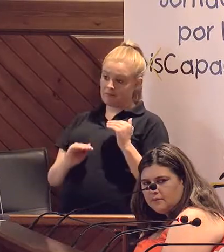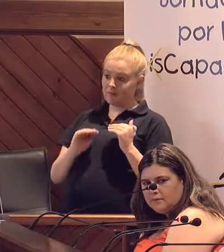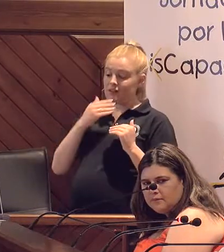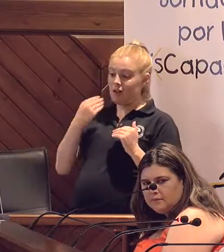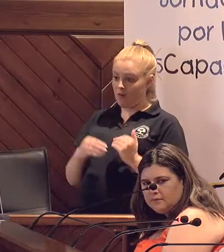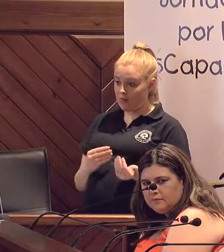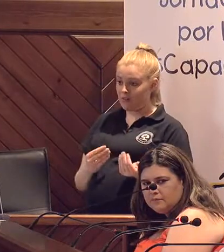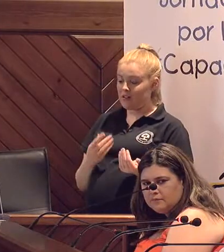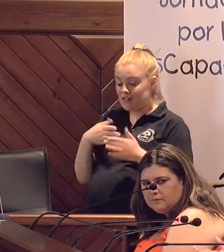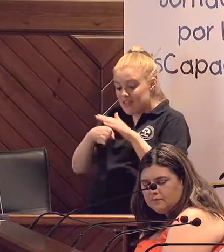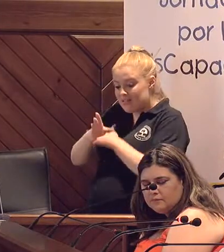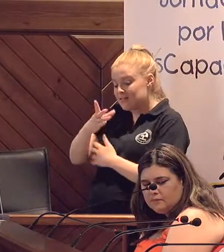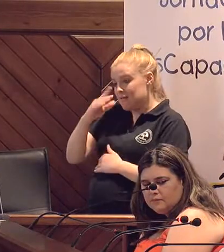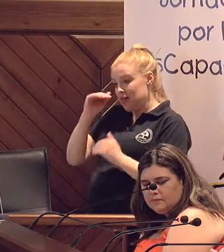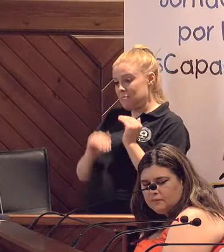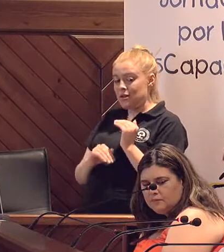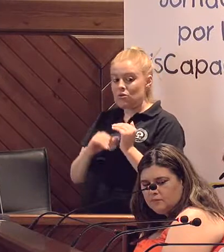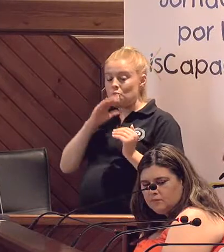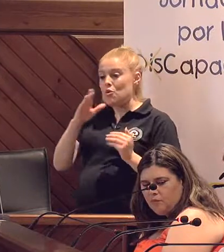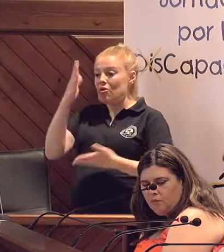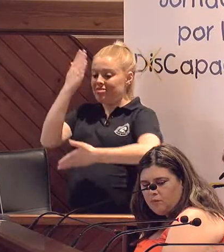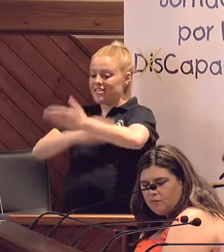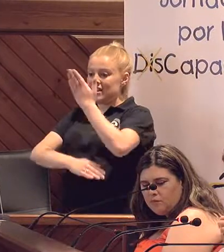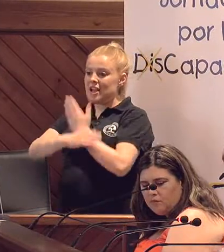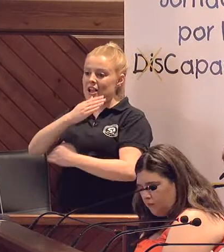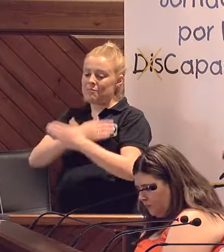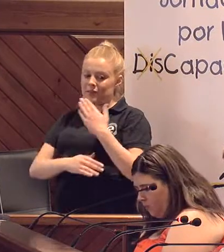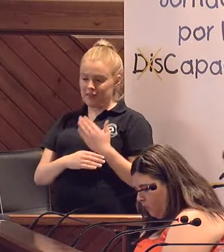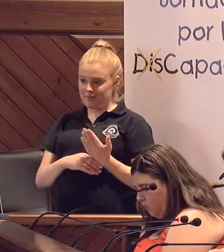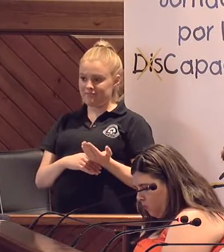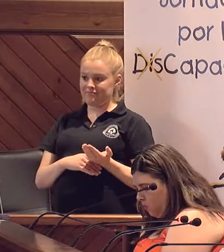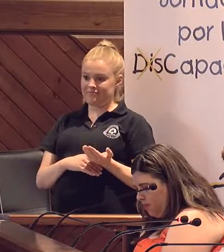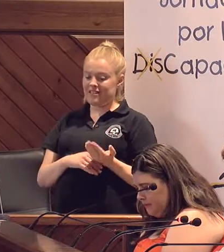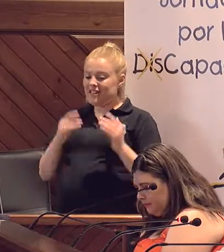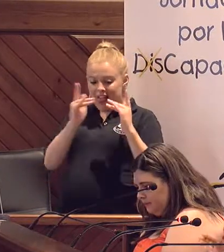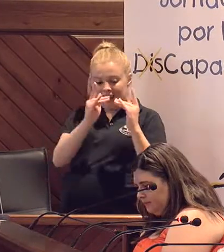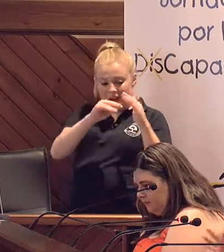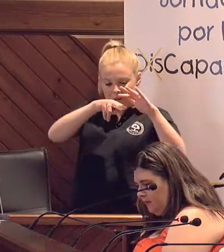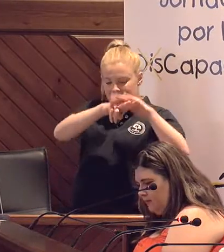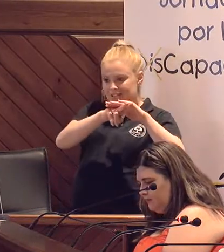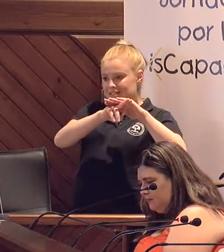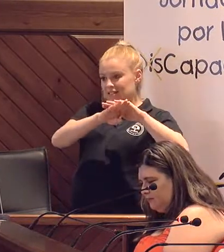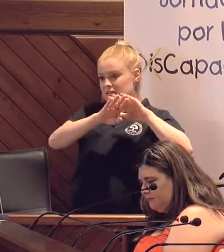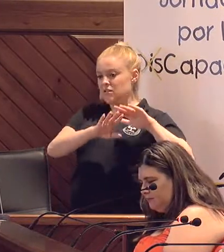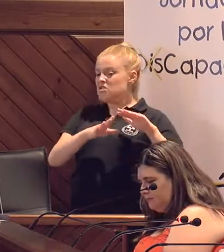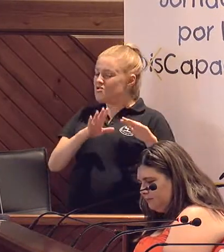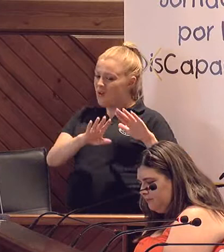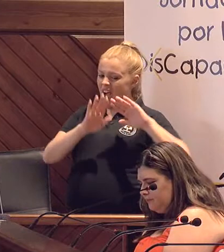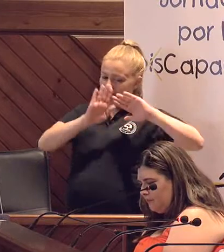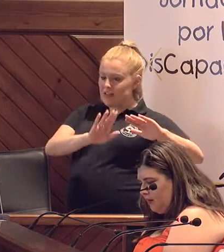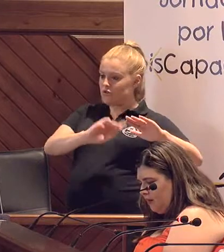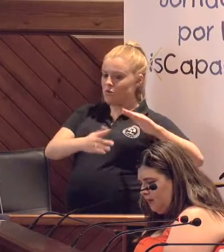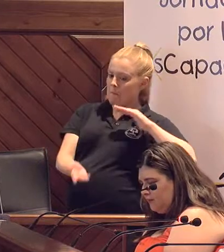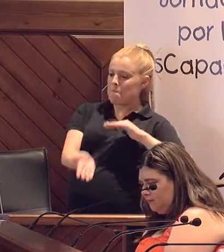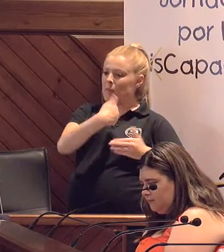accesibilidad, precisamente por eso, porque son discapacidades más invalidantes, que los dejan en las camas. No los dejemos en las camas, vamos a